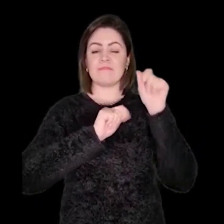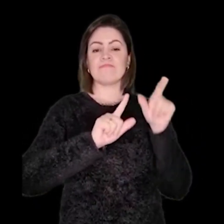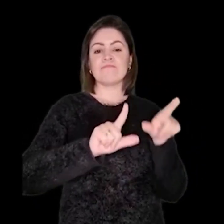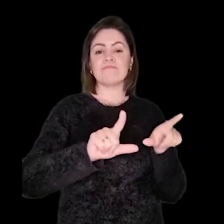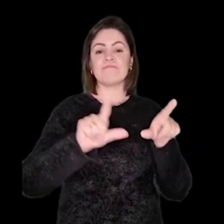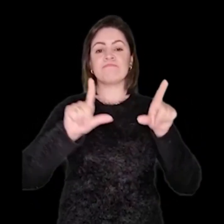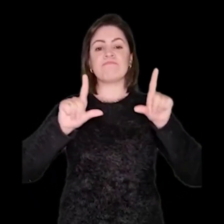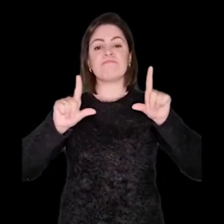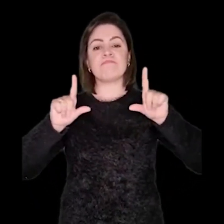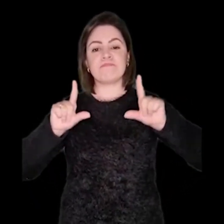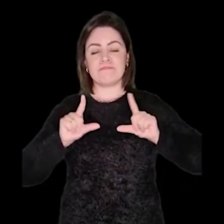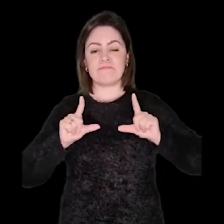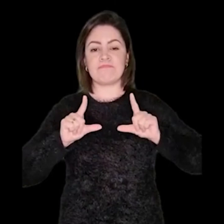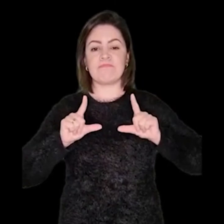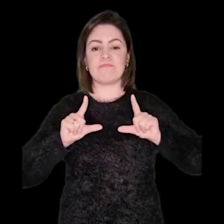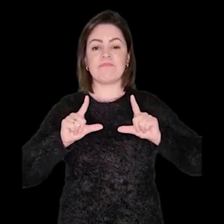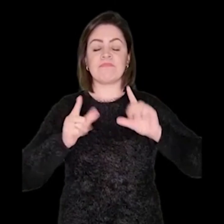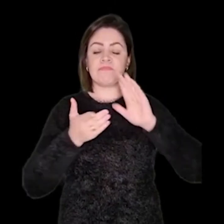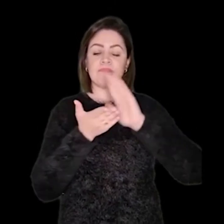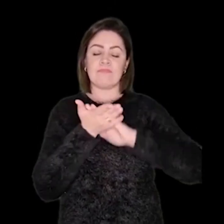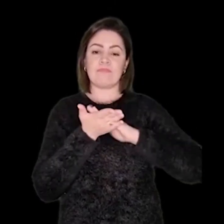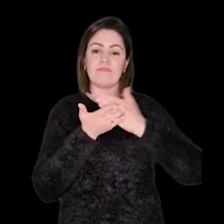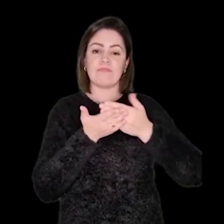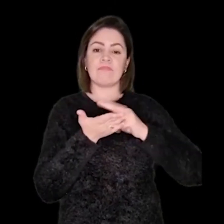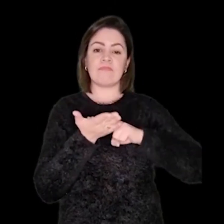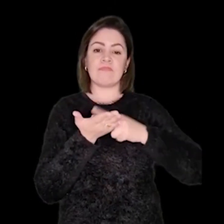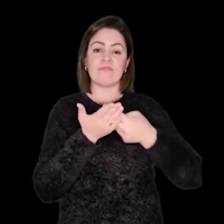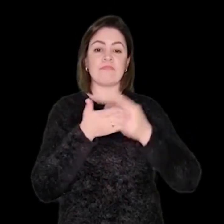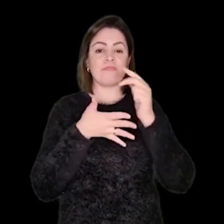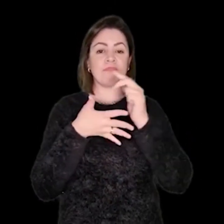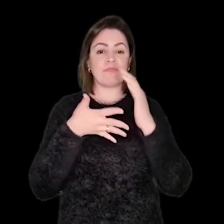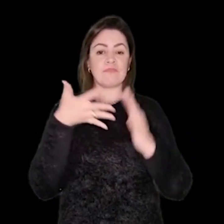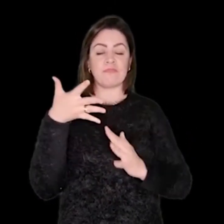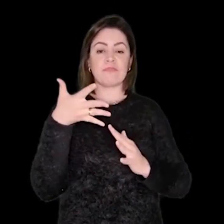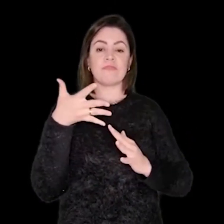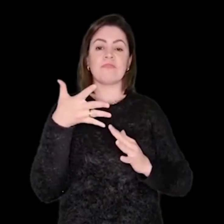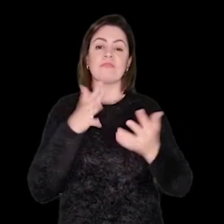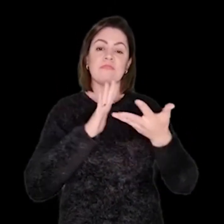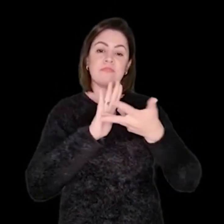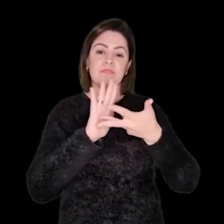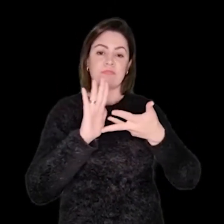E tradutora e intérprete de Libras pelo ProLibras.